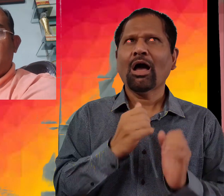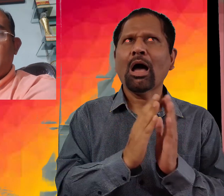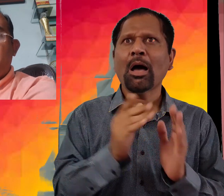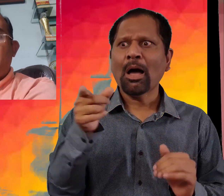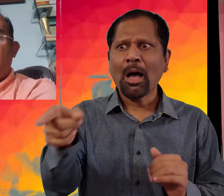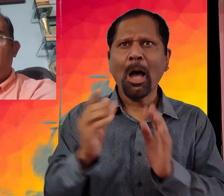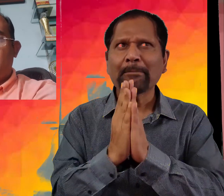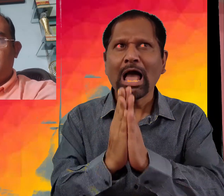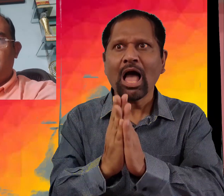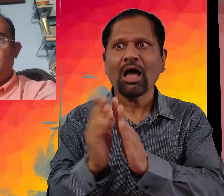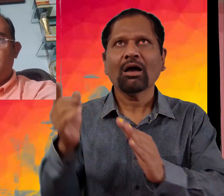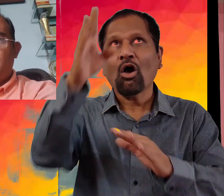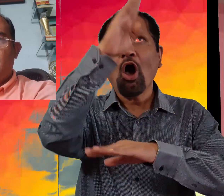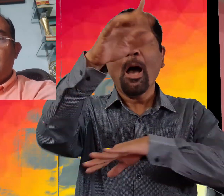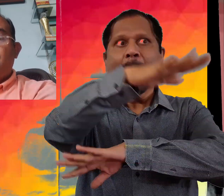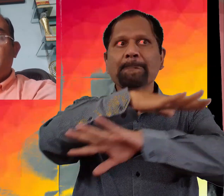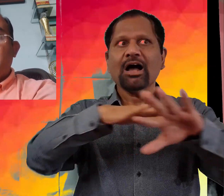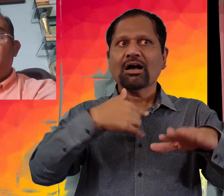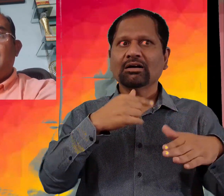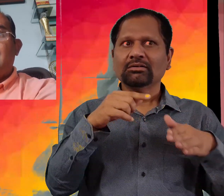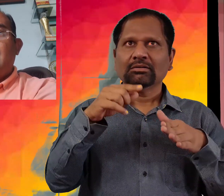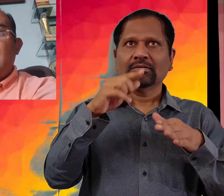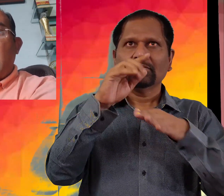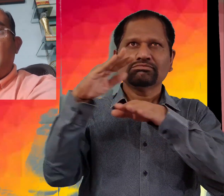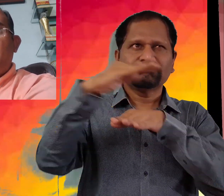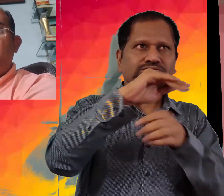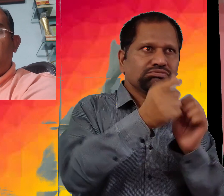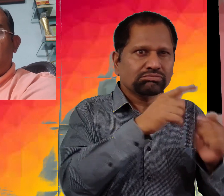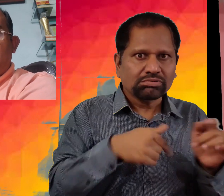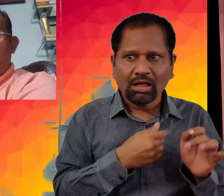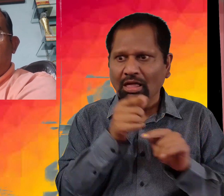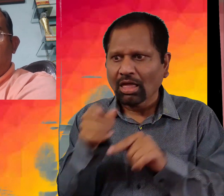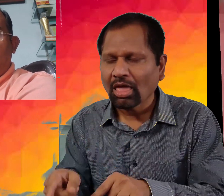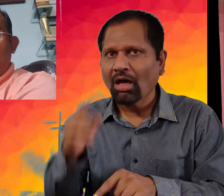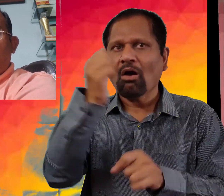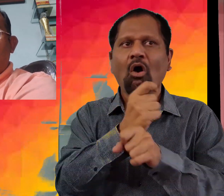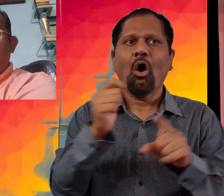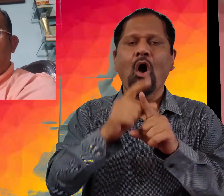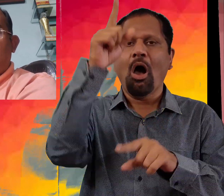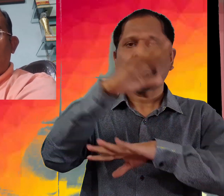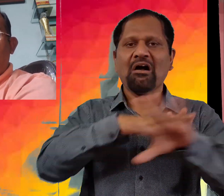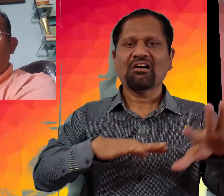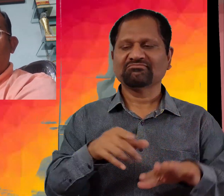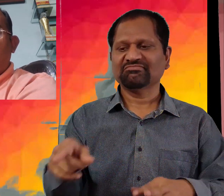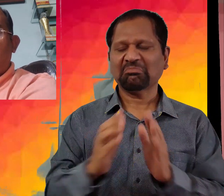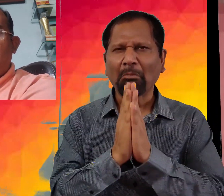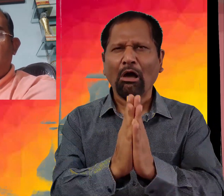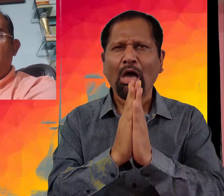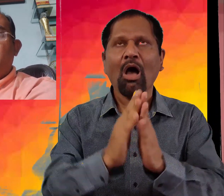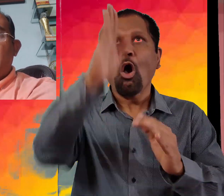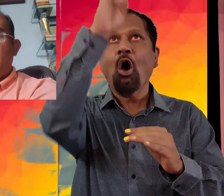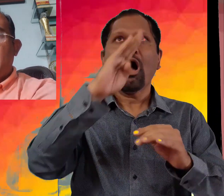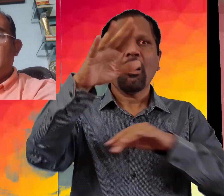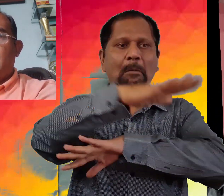ایشور چاہتا تھا کہ میں یہاں آؤ کیونکہ جو پراتھنائیں آپ ایشور سے کر رہی تھی اس کی طاقت اس کی